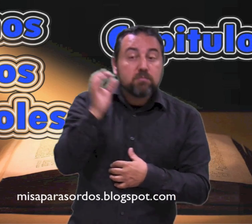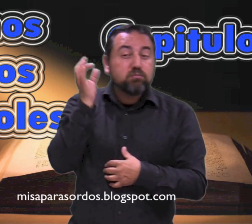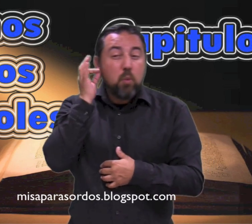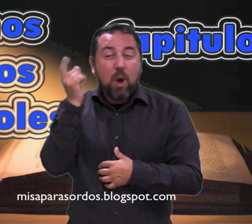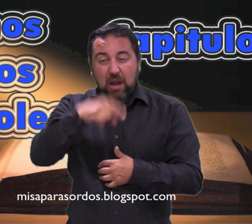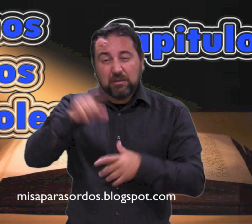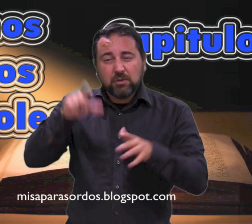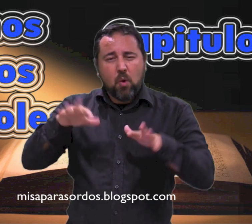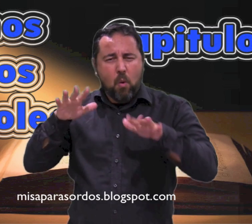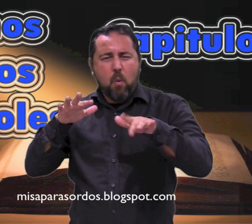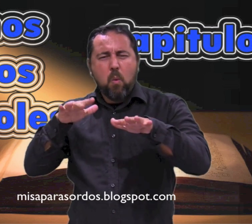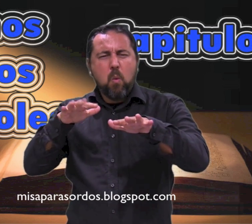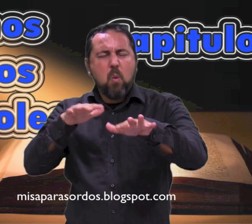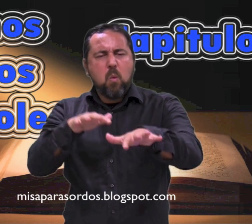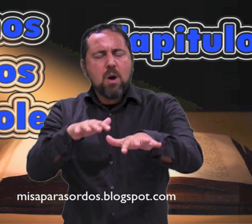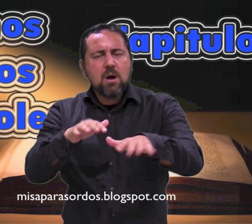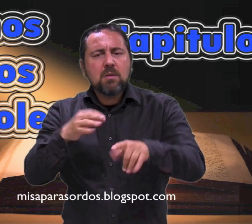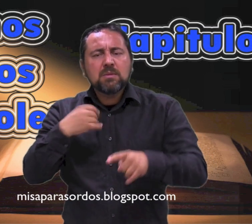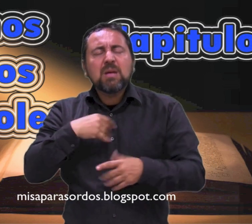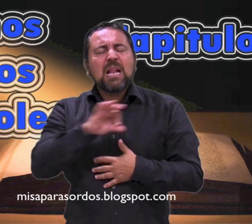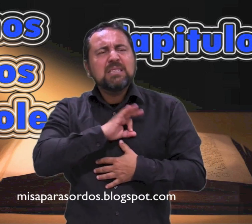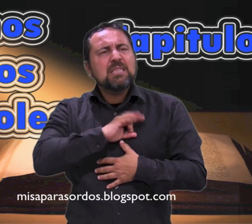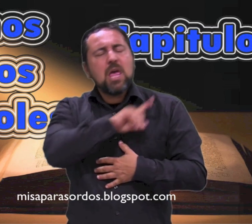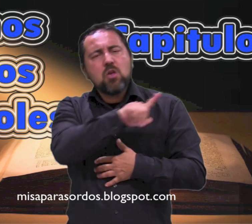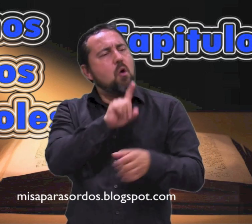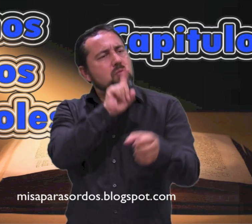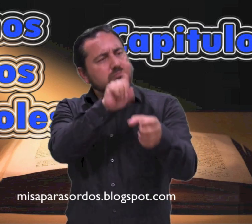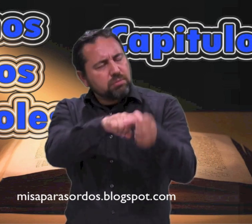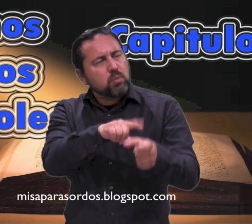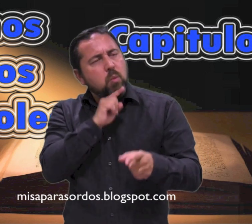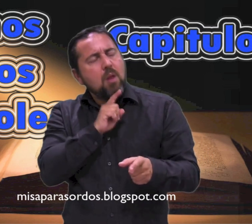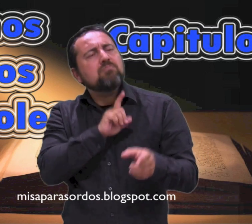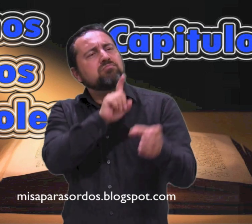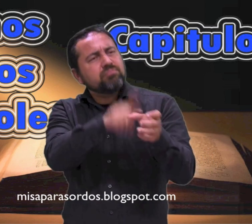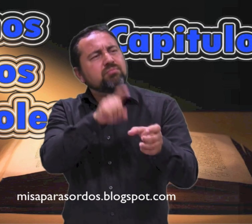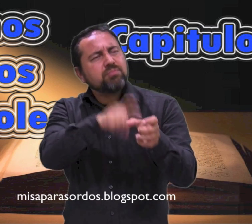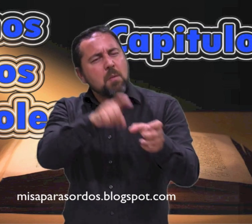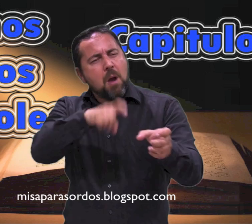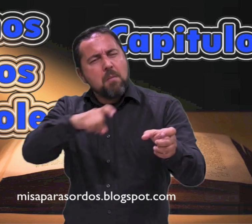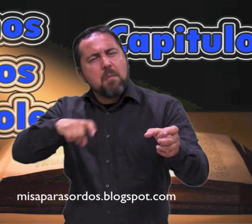creyentes. Una multitud tanto de hombres como de mujeres se adherían al Señor.